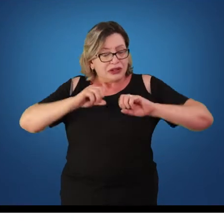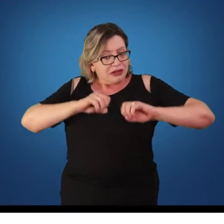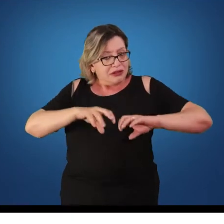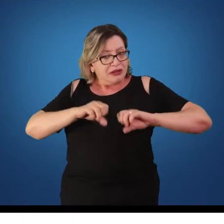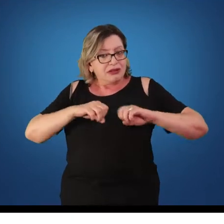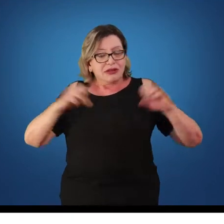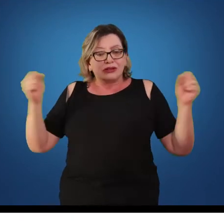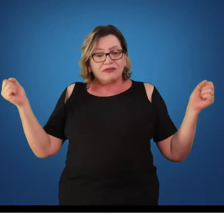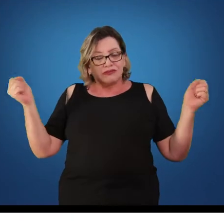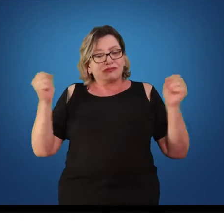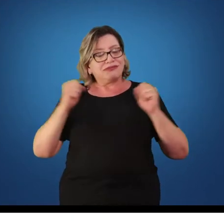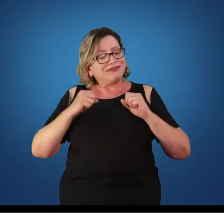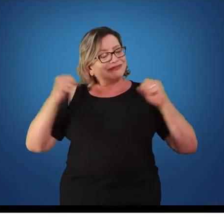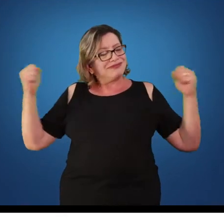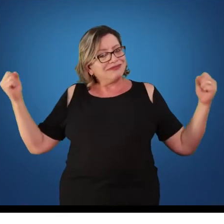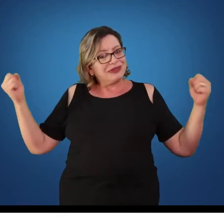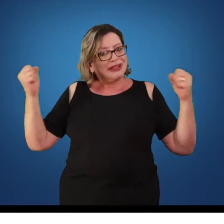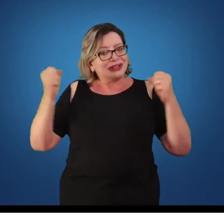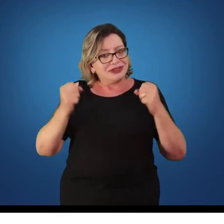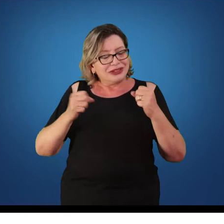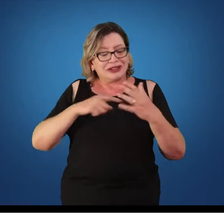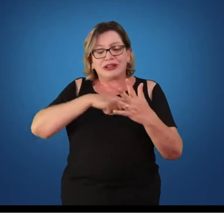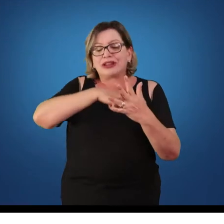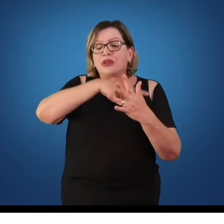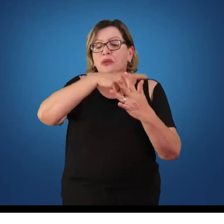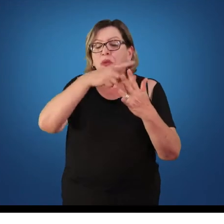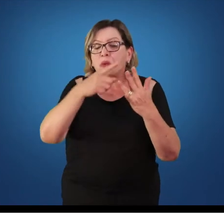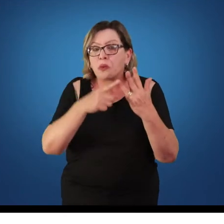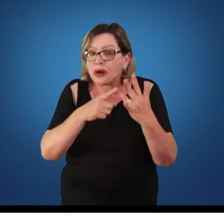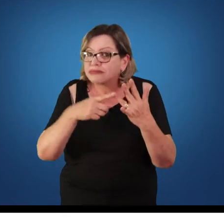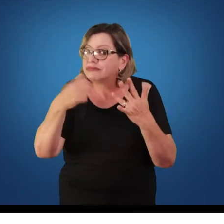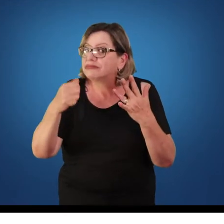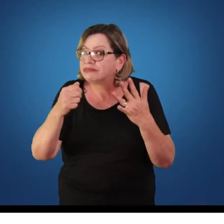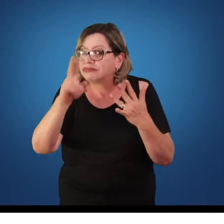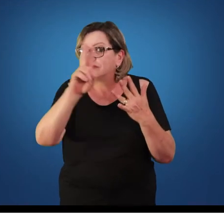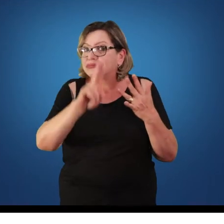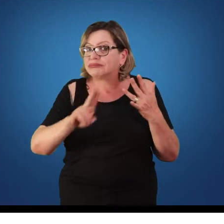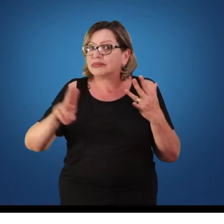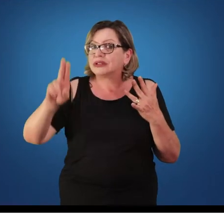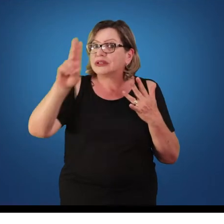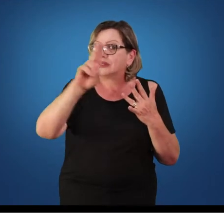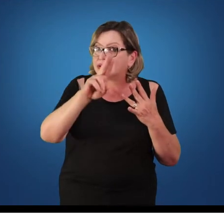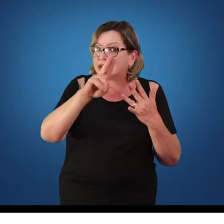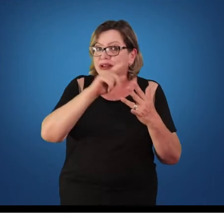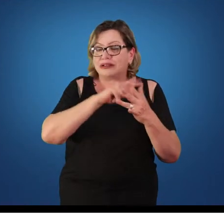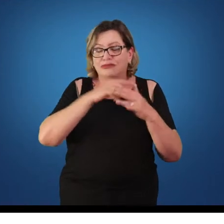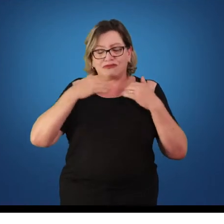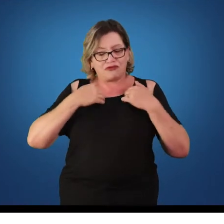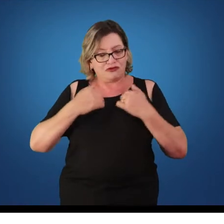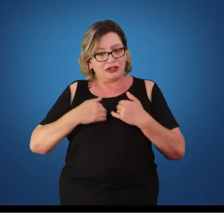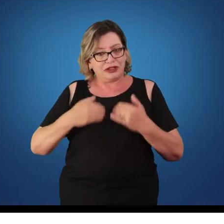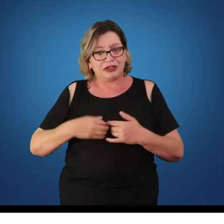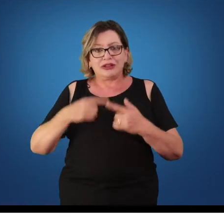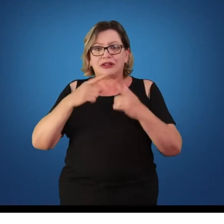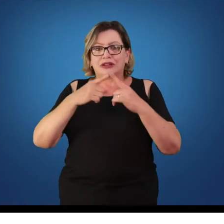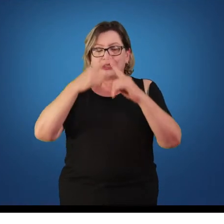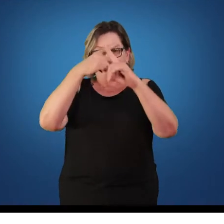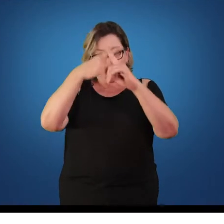vivências, tanto de ginástica de condicionamento físico, quanto de ginástica de competição, quanto ginástica de consciência corporal,